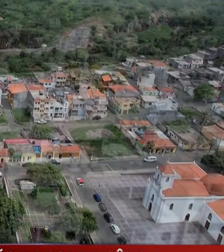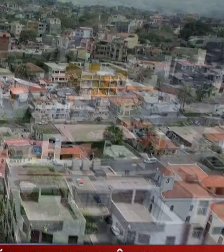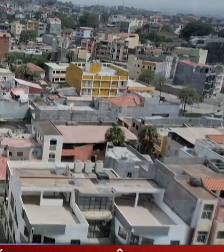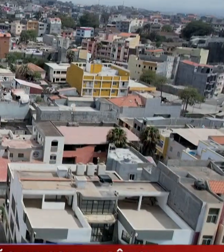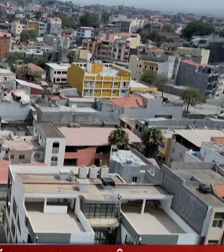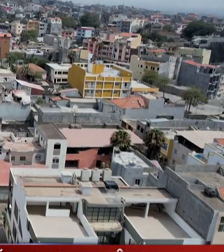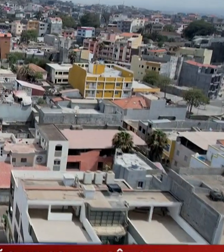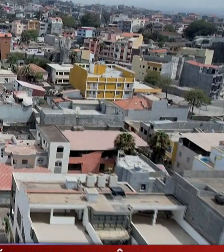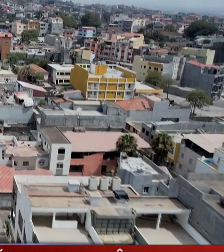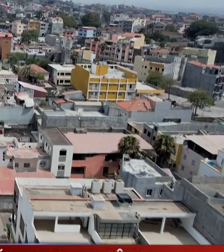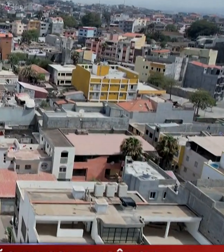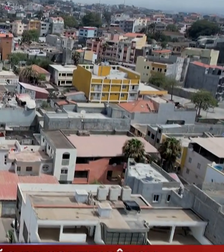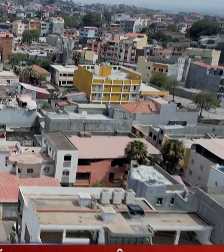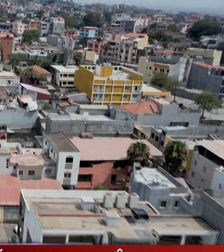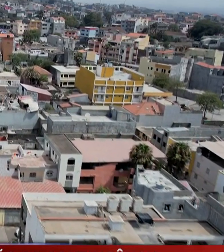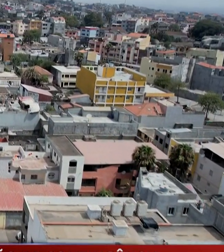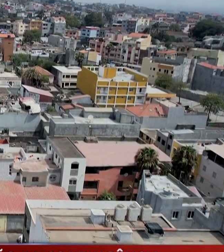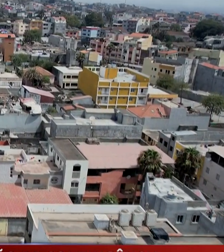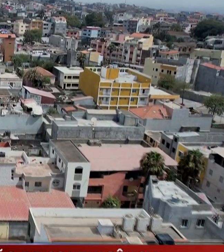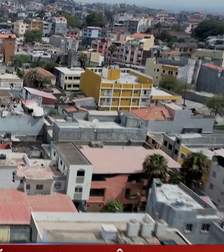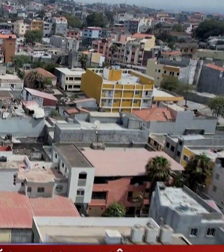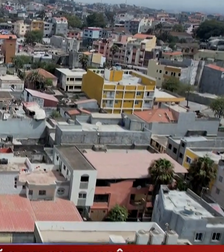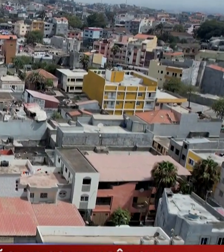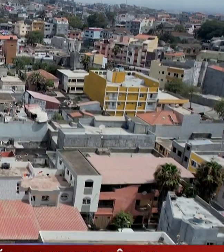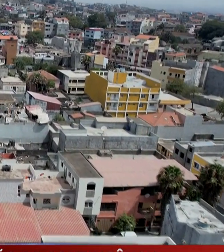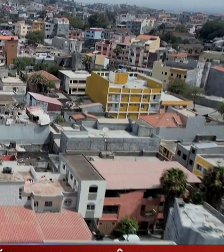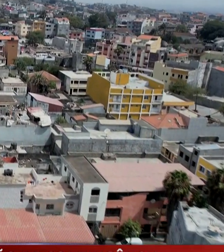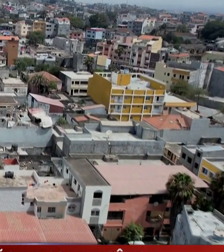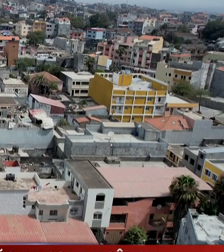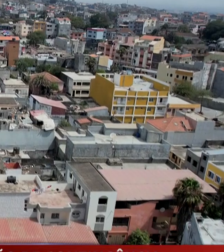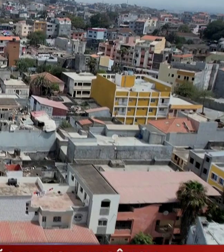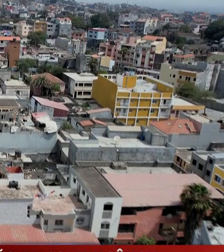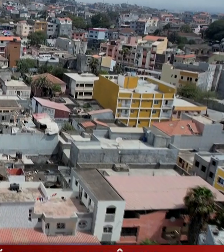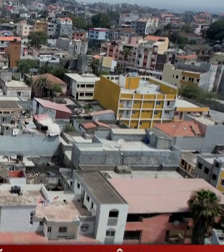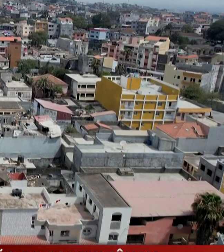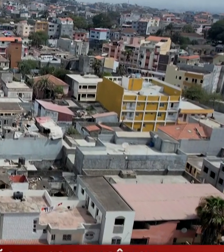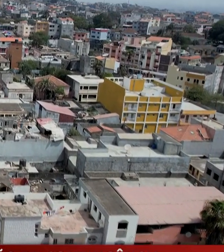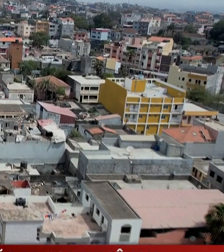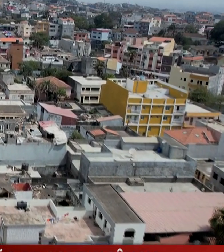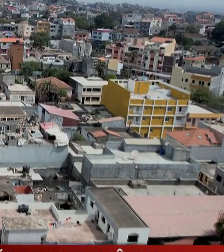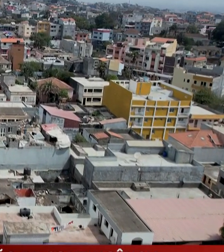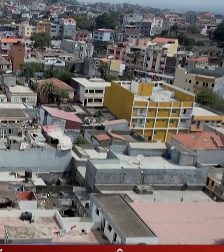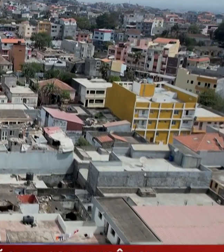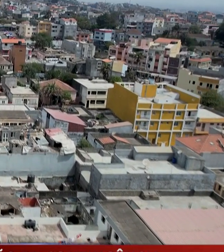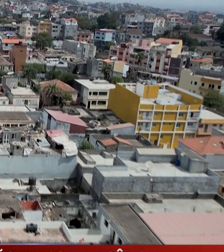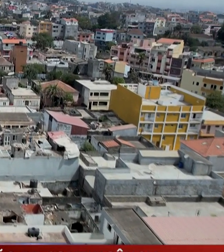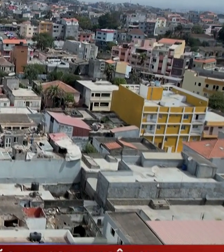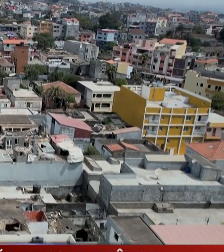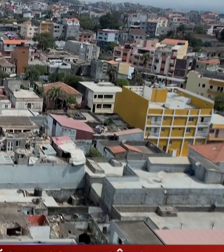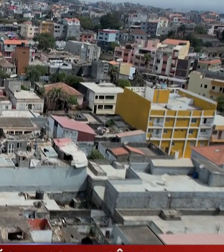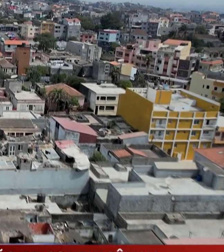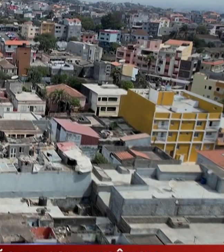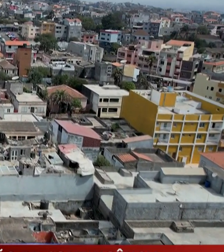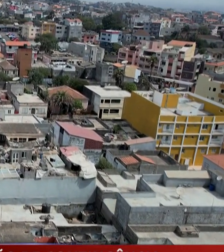localização, permitem a efetiva delimitação do evento e o rigoroso controlo da entrada de participantes, de